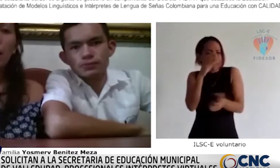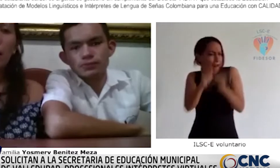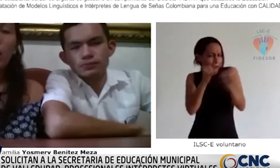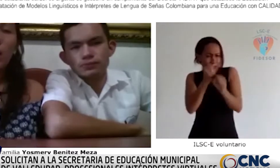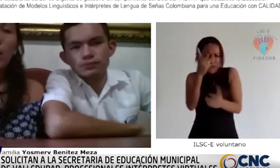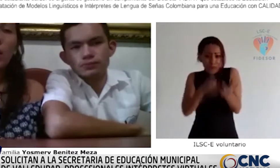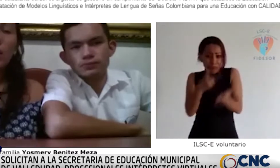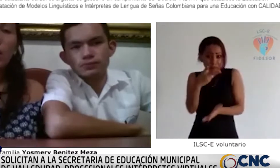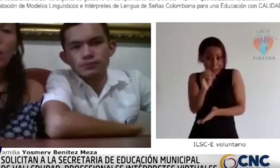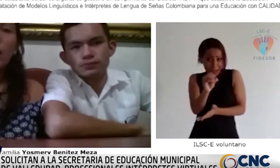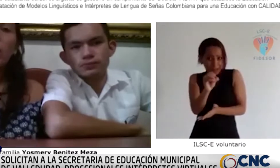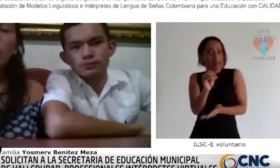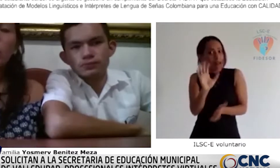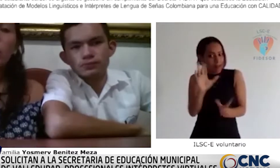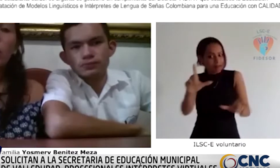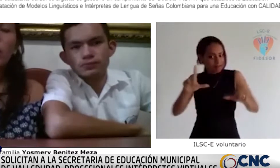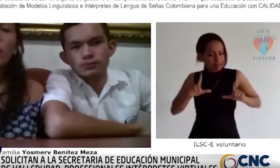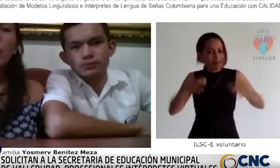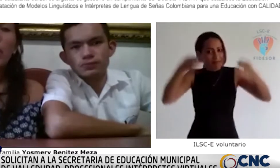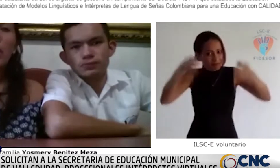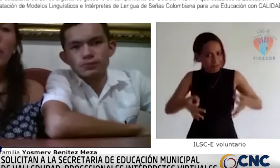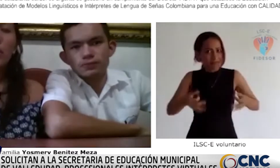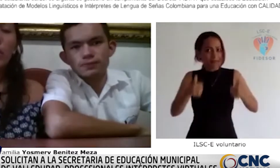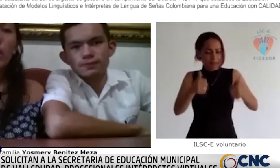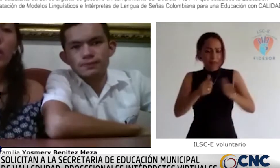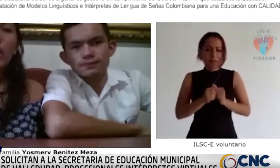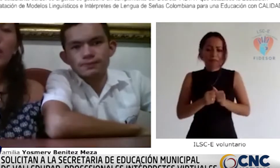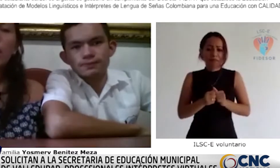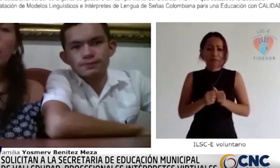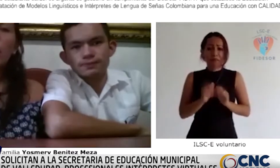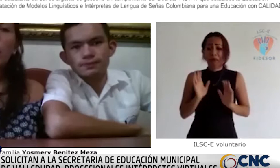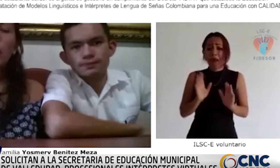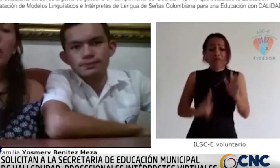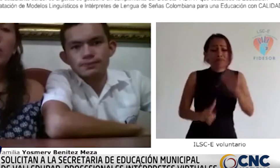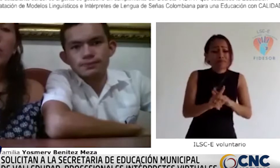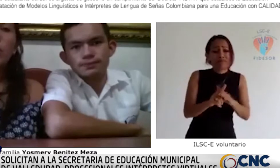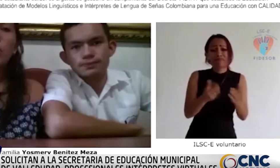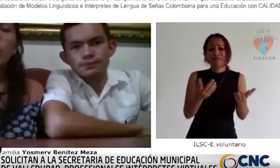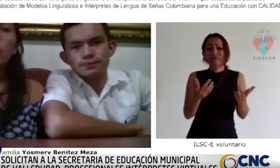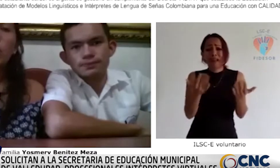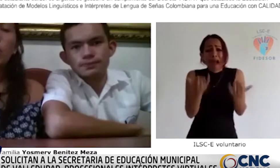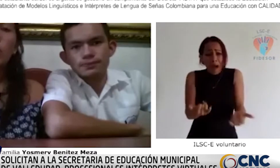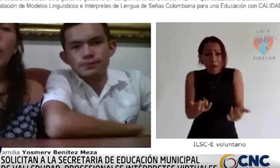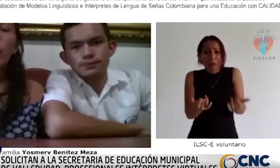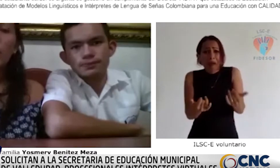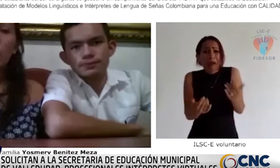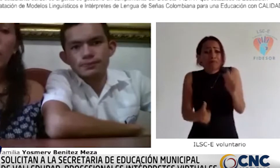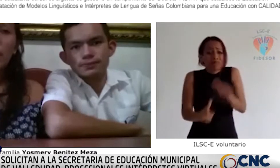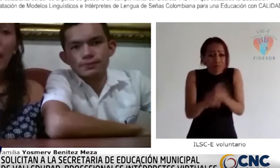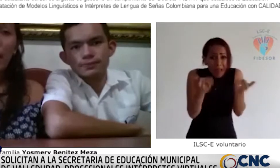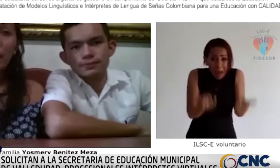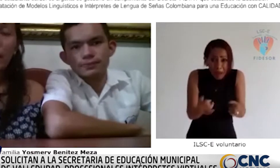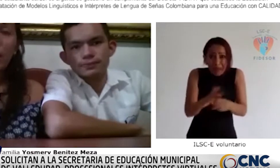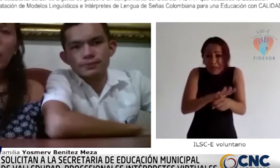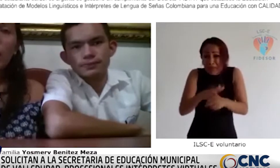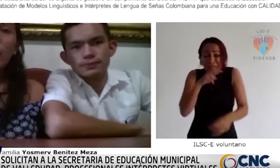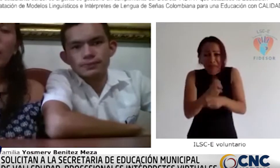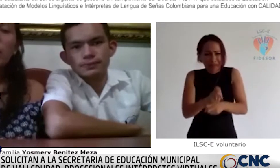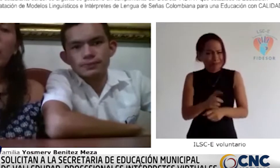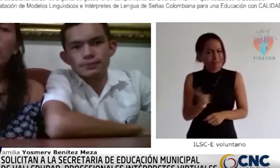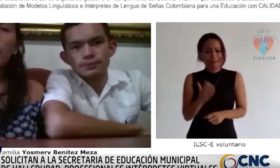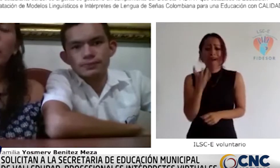desde antes. Las instituciones siempre las abandonan, siempre le mandan sus profesores tarde,